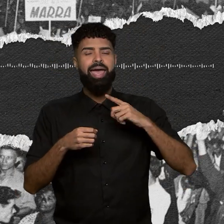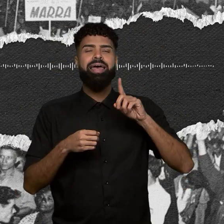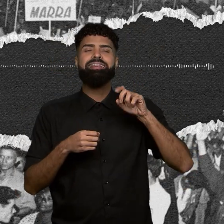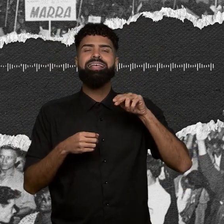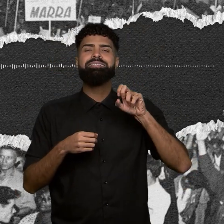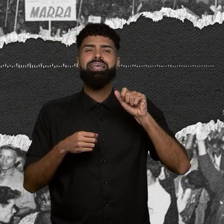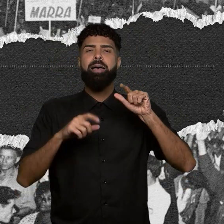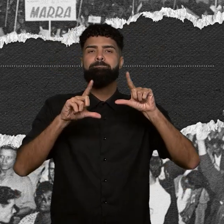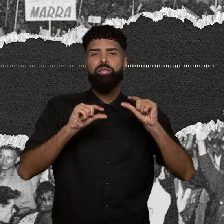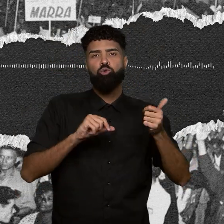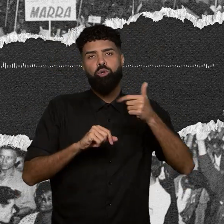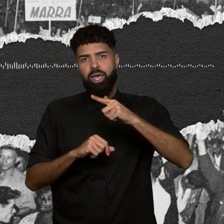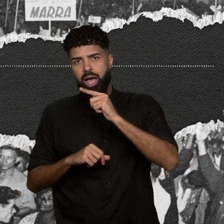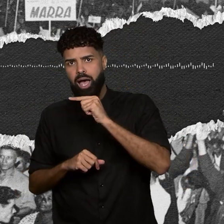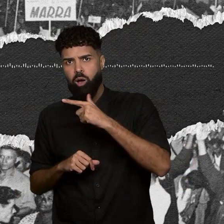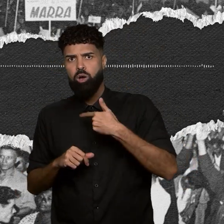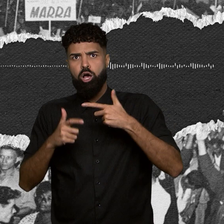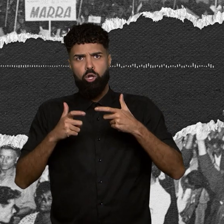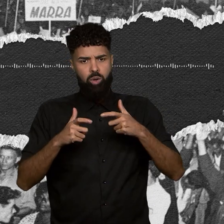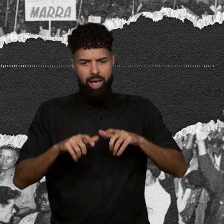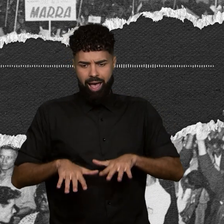alagada sob a influência das marés.